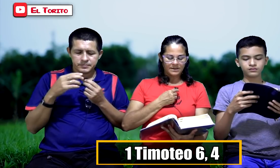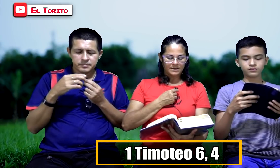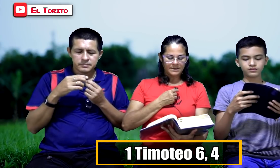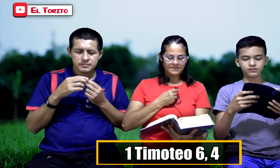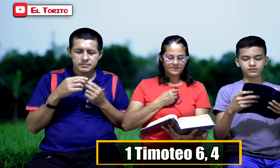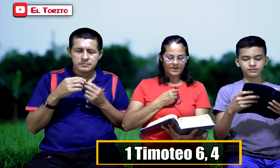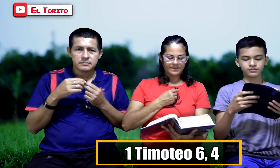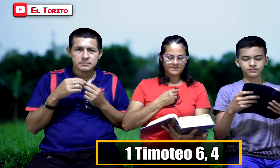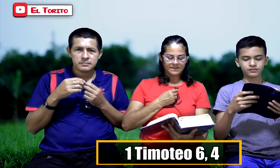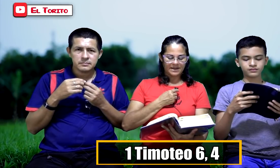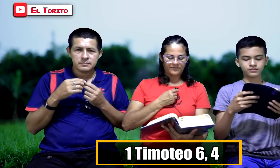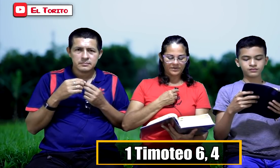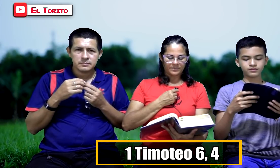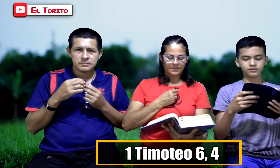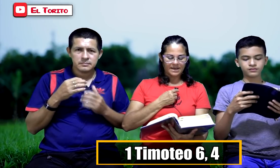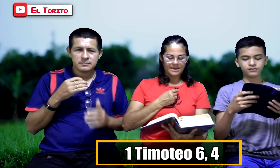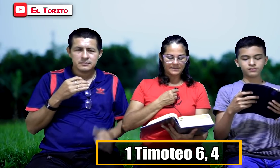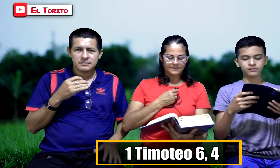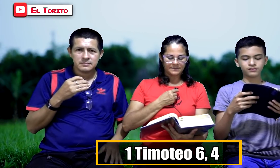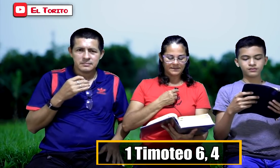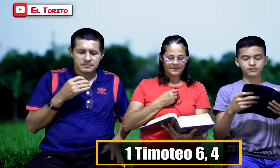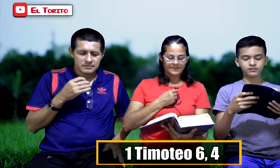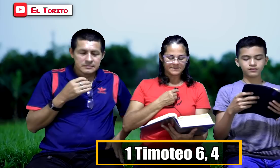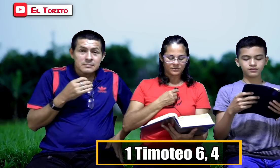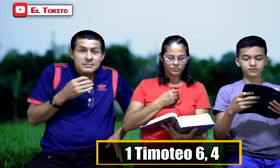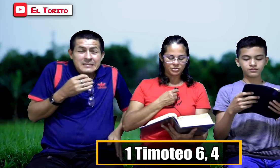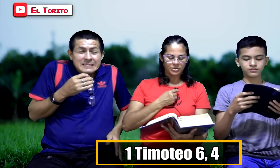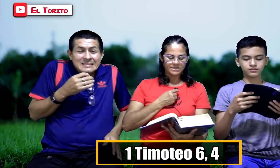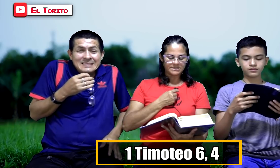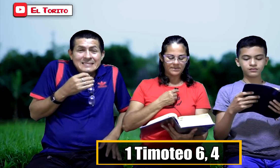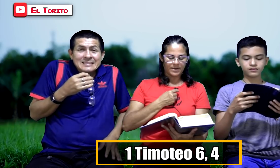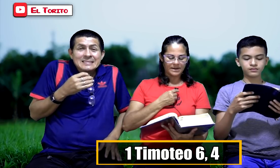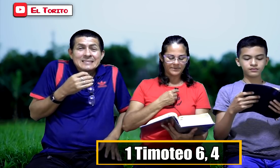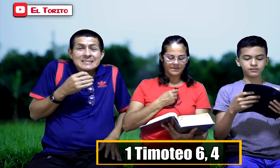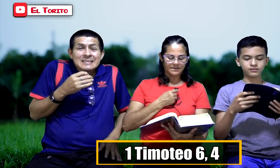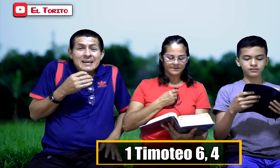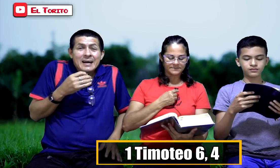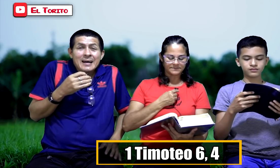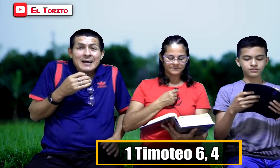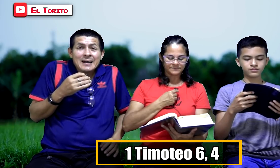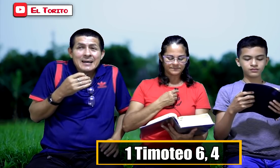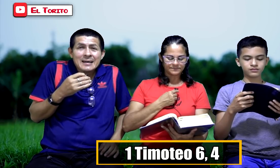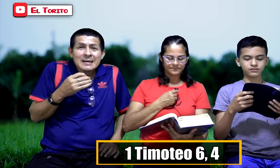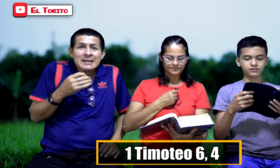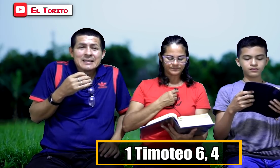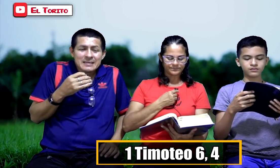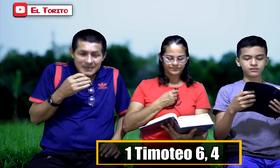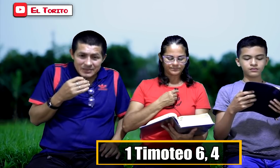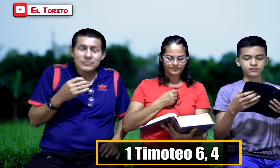Ese padece la enfermedad de las discusiones y palabrerías. Ah, eso.